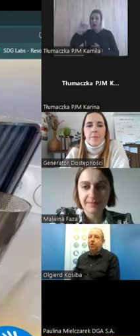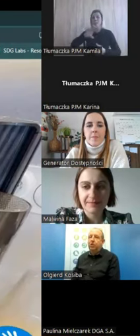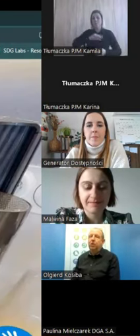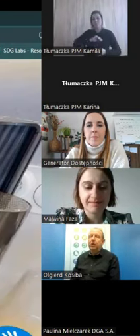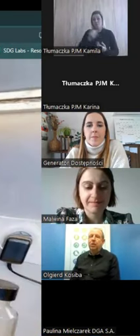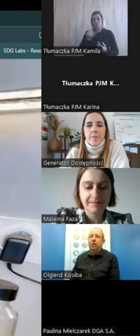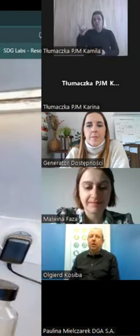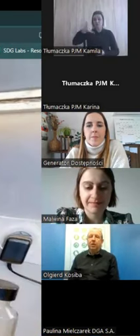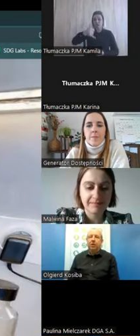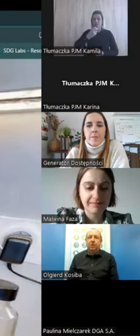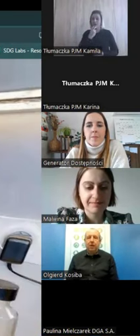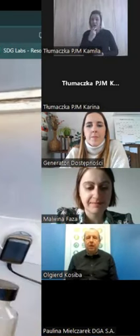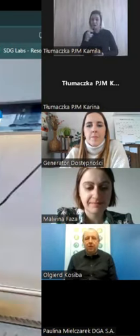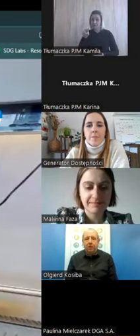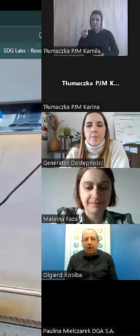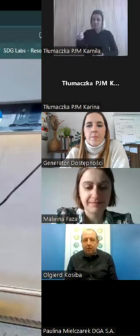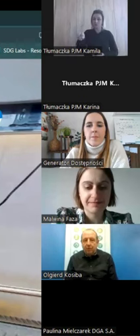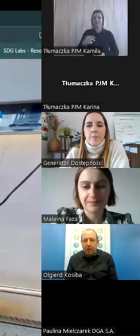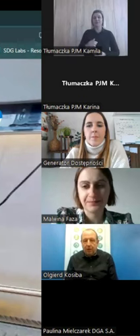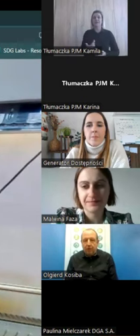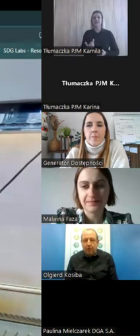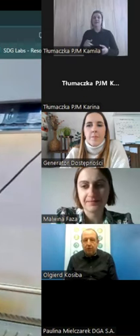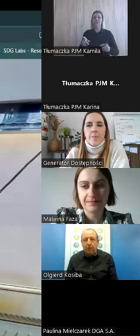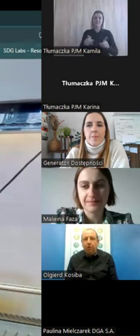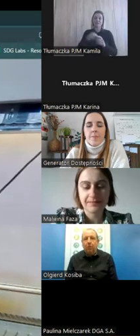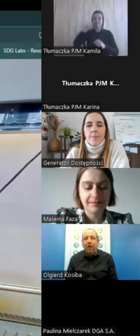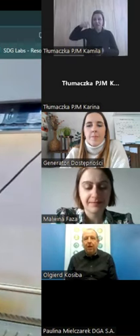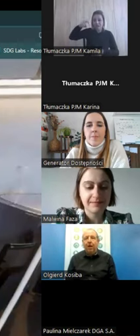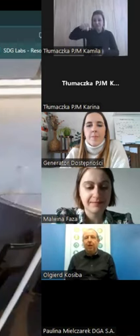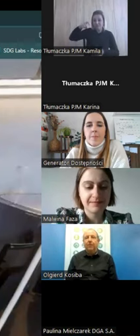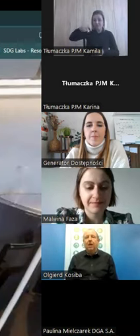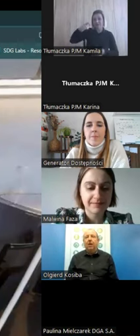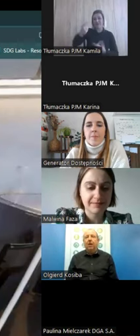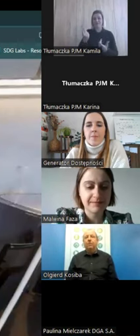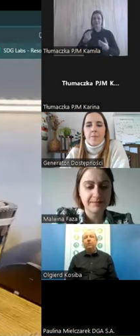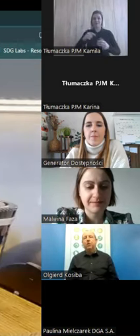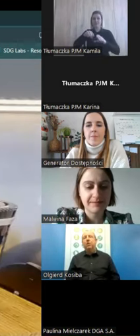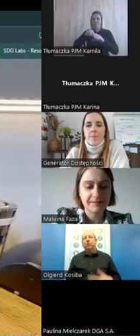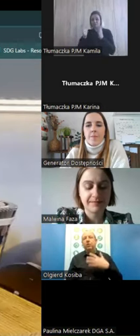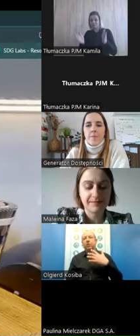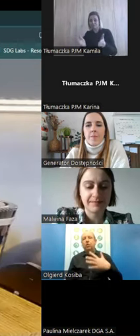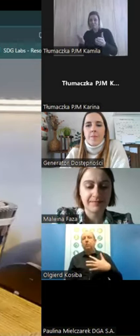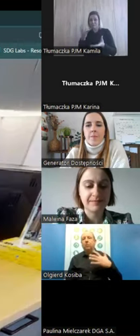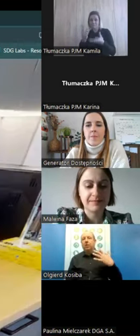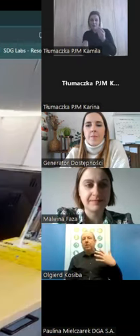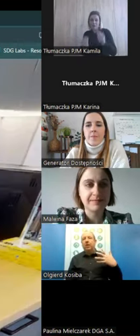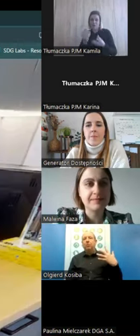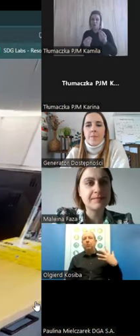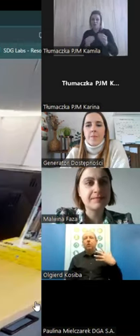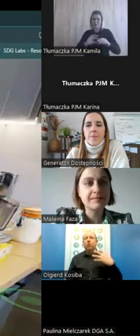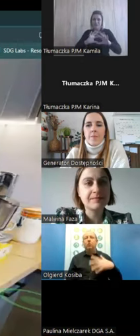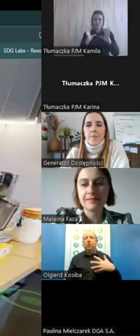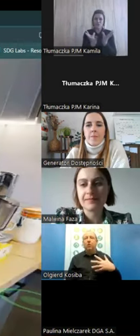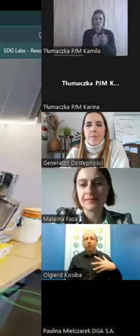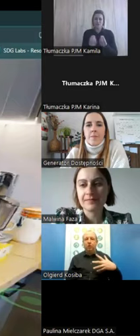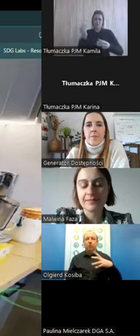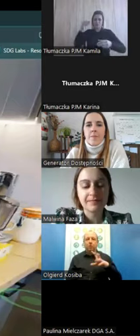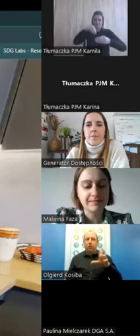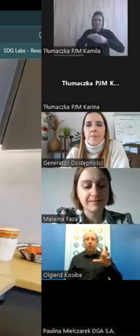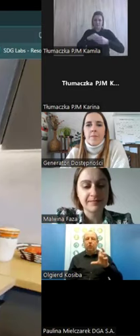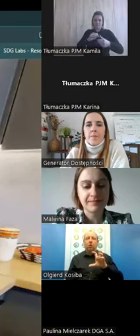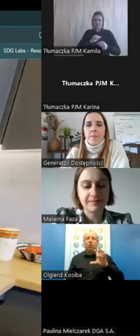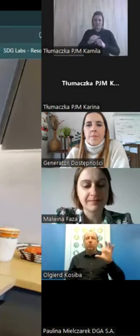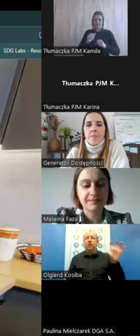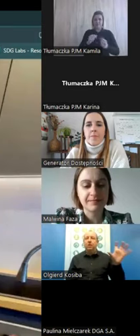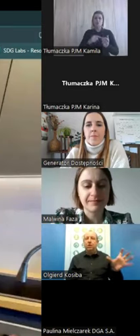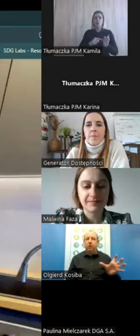elektryczny, jest jakiś ekspres, dozownik do mleka. Wiecie, nie wszystko żeśmy pokazali, bo nie chodziło o to, żeby po